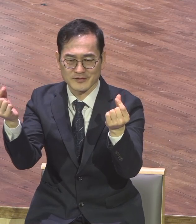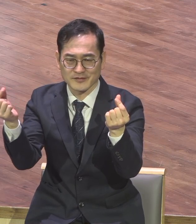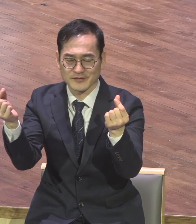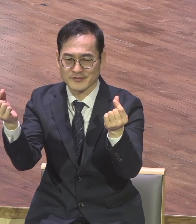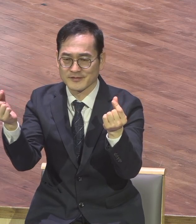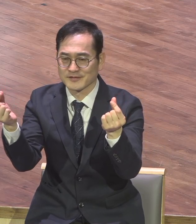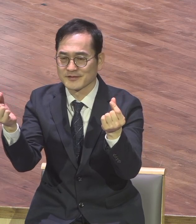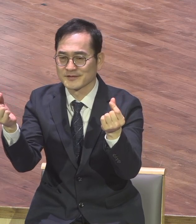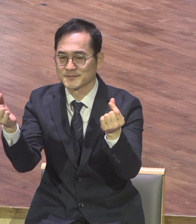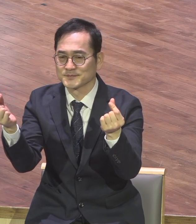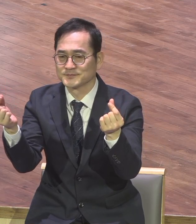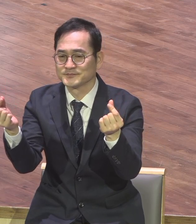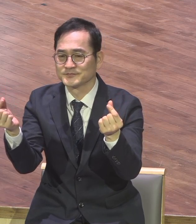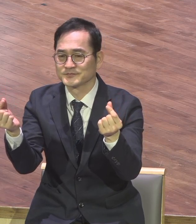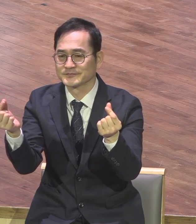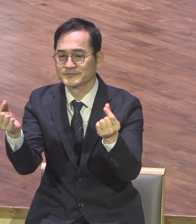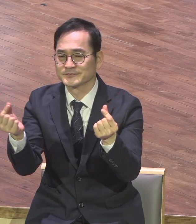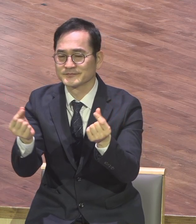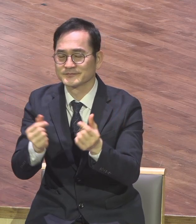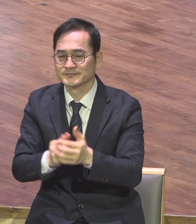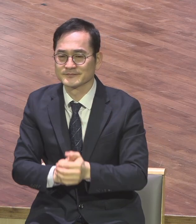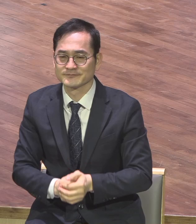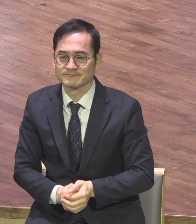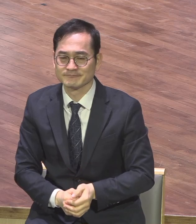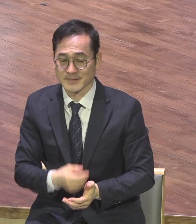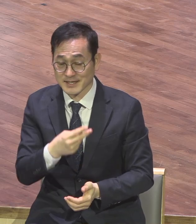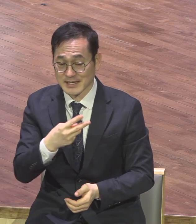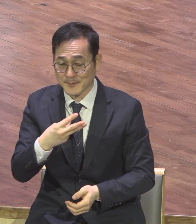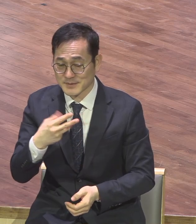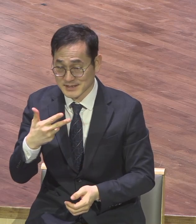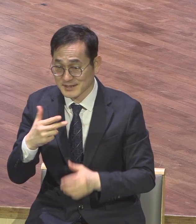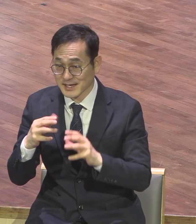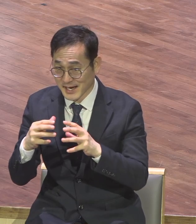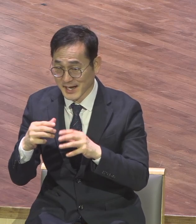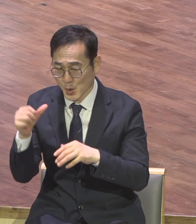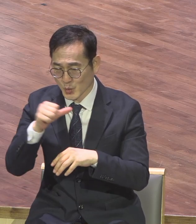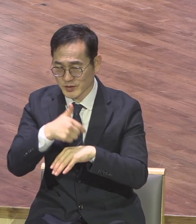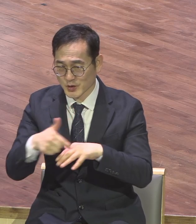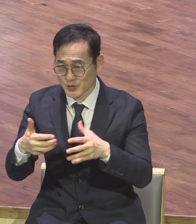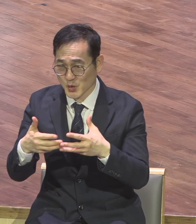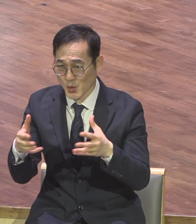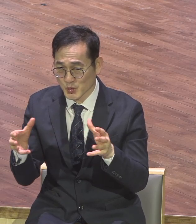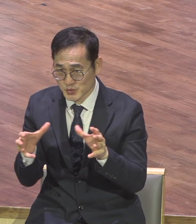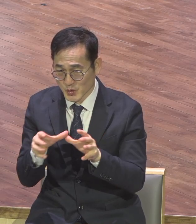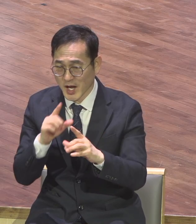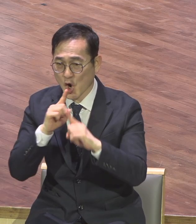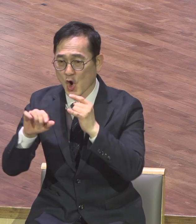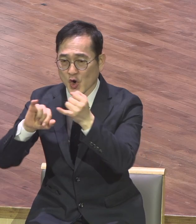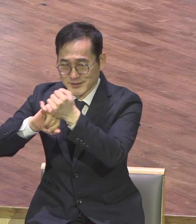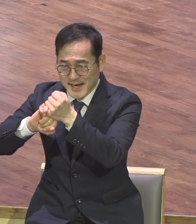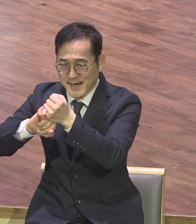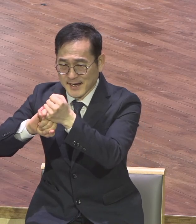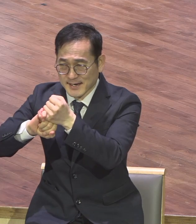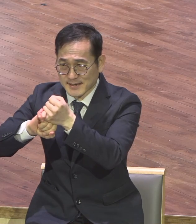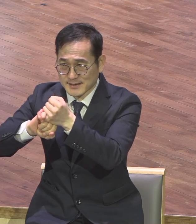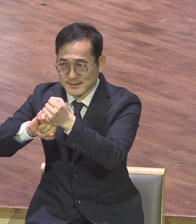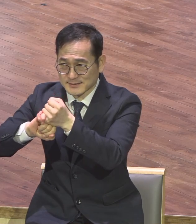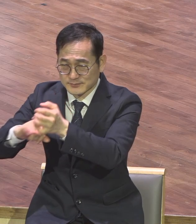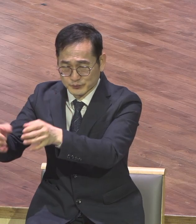모두가 모두가 27나라 5천종족 복음화의 은약에 도전해보시기 바랍니다 이것은 크게 두